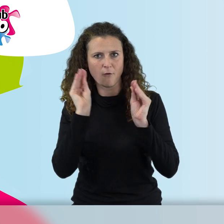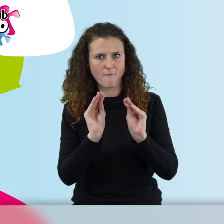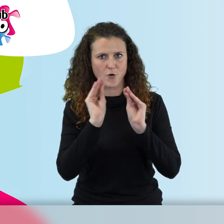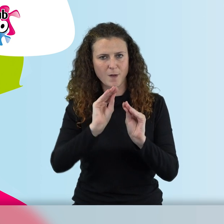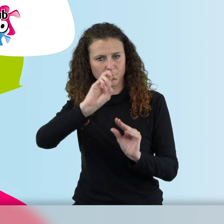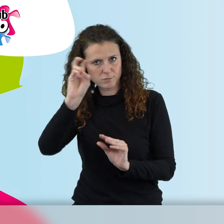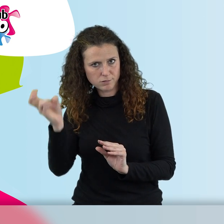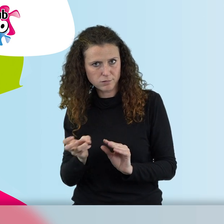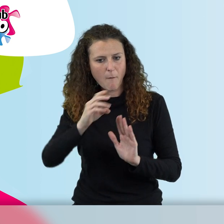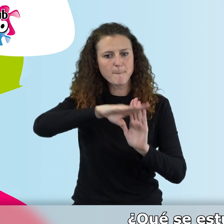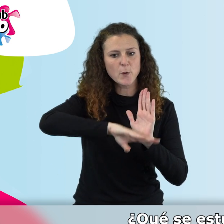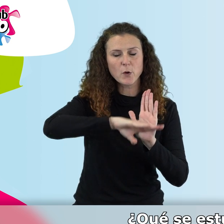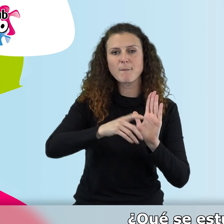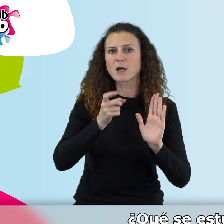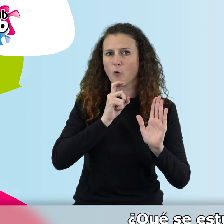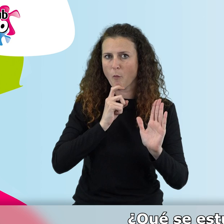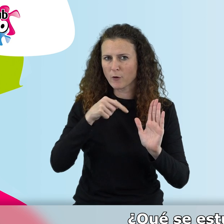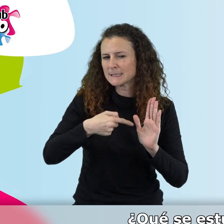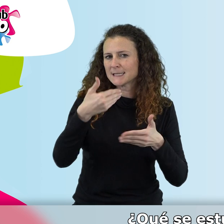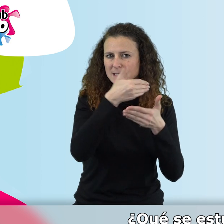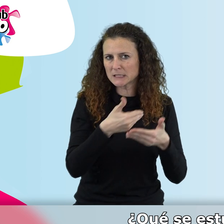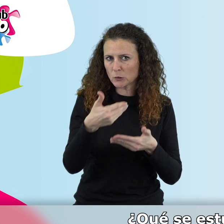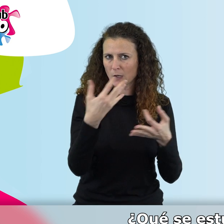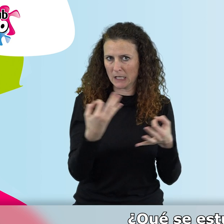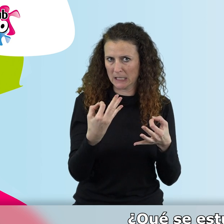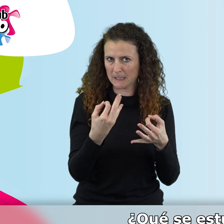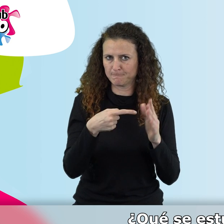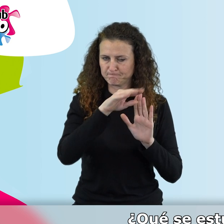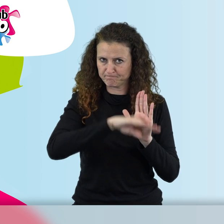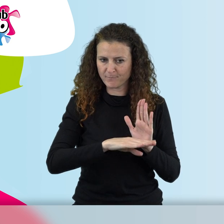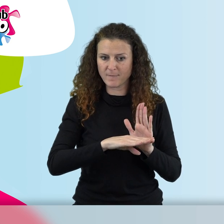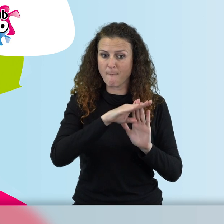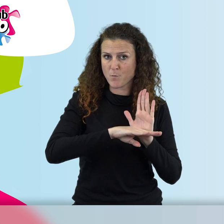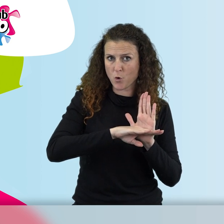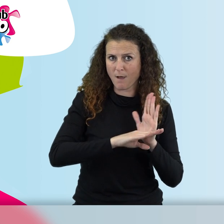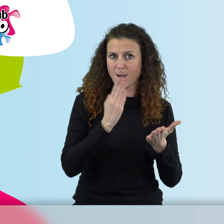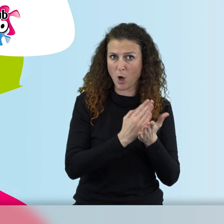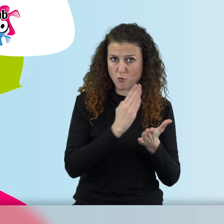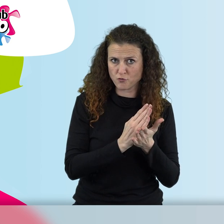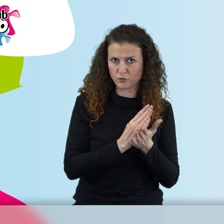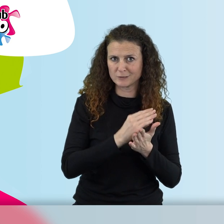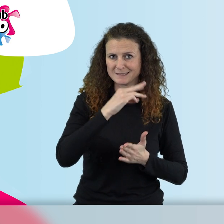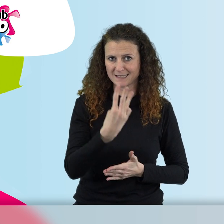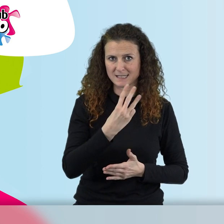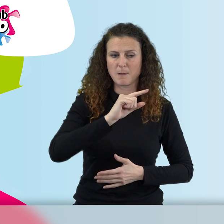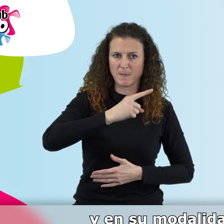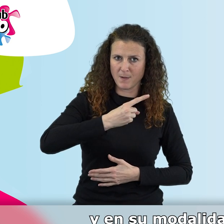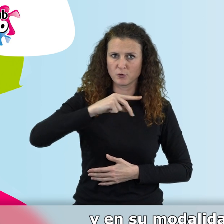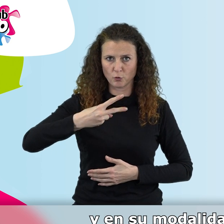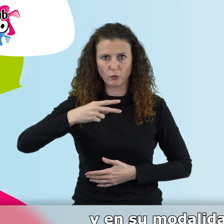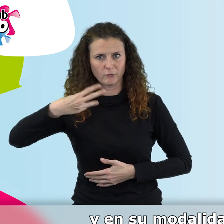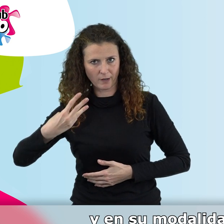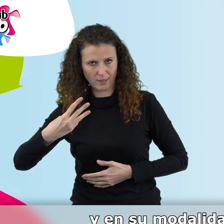¿Y cómo es el programa? ¿Qué se estudia? Bueno, el programa tiene tres cursos. Primero, segundo y tercero.